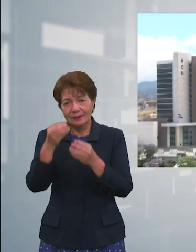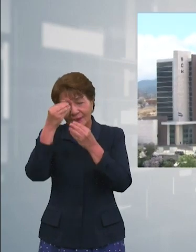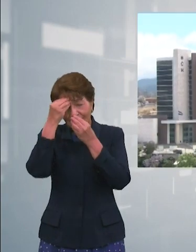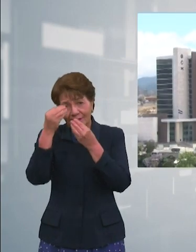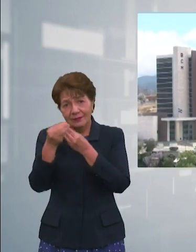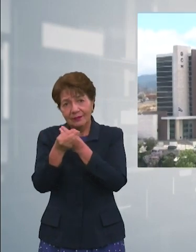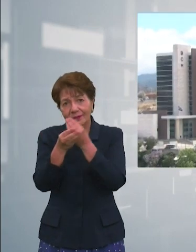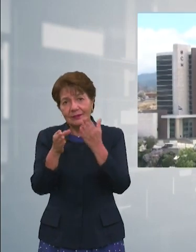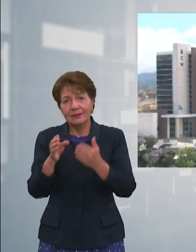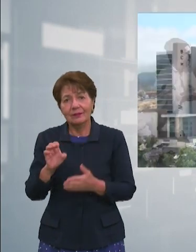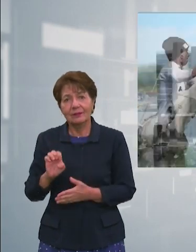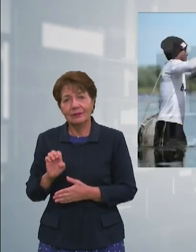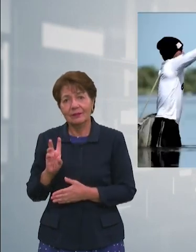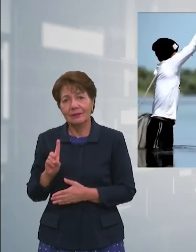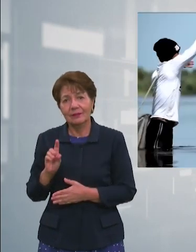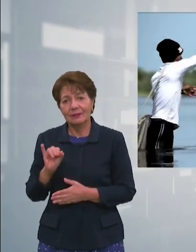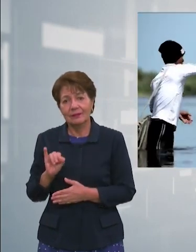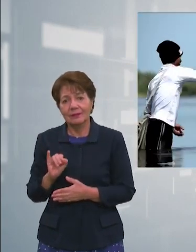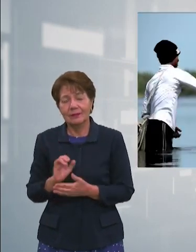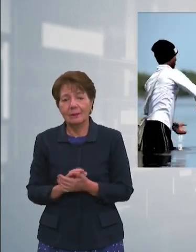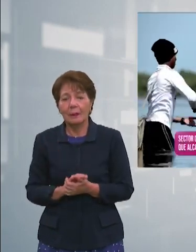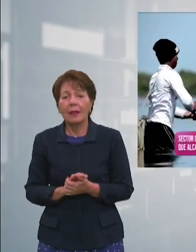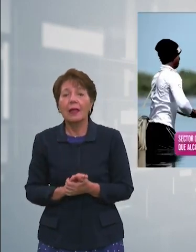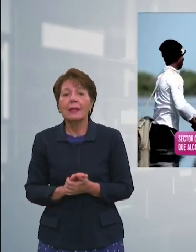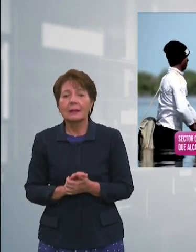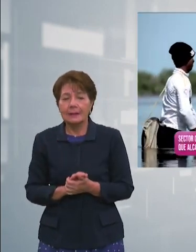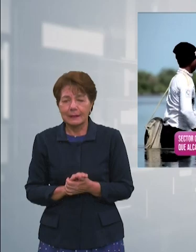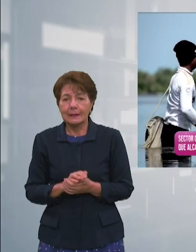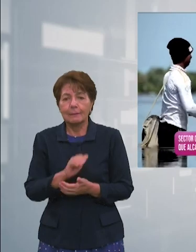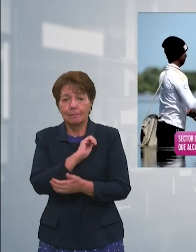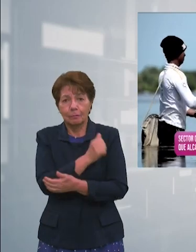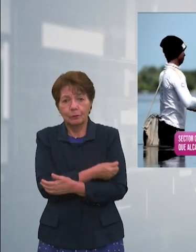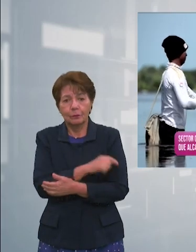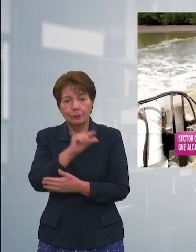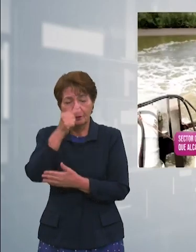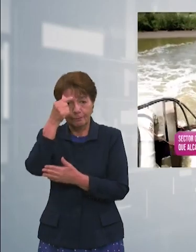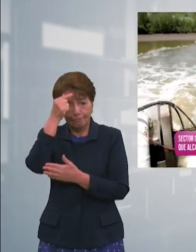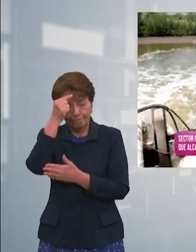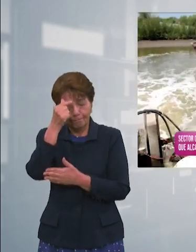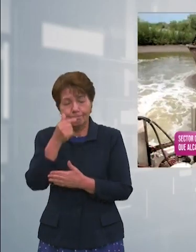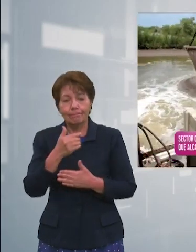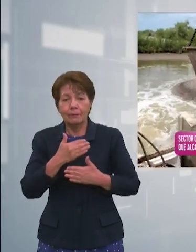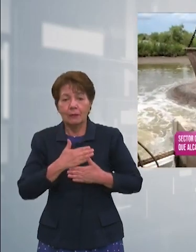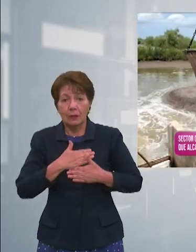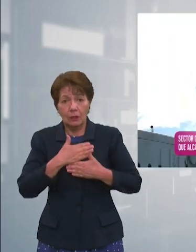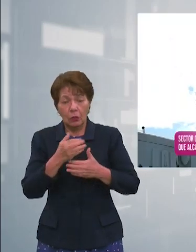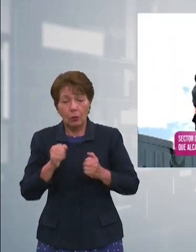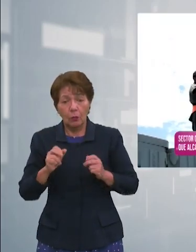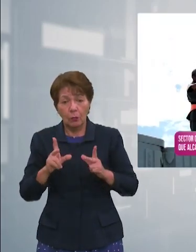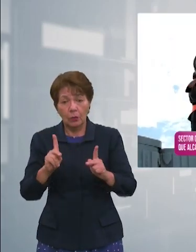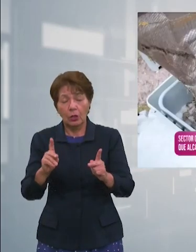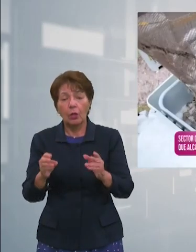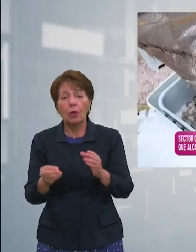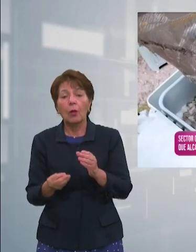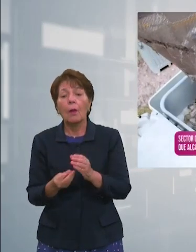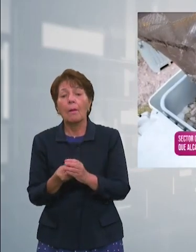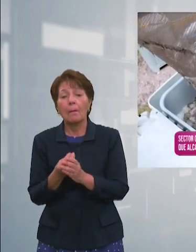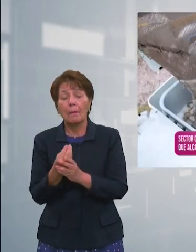informó Edi Romero A pesar de que el gobierno ofreció apertura para nuevos mercados productores de Camarón